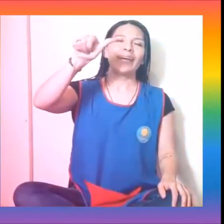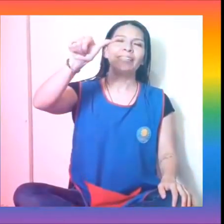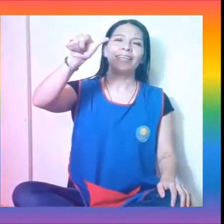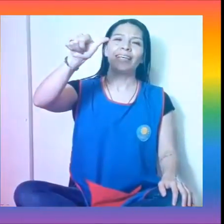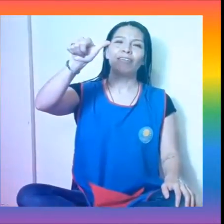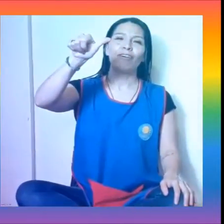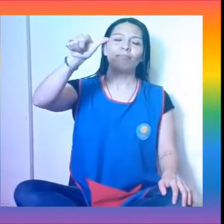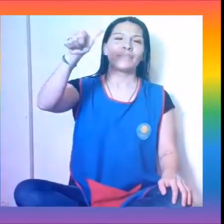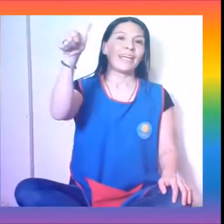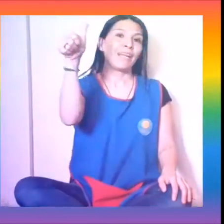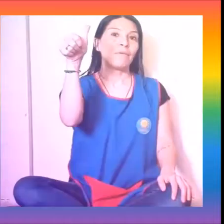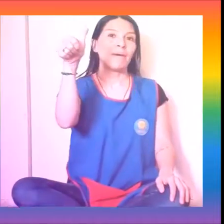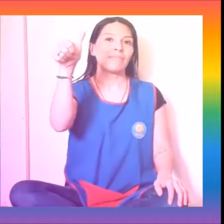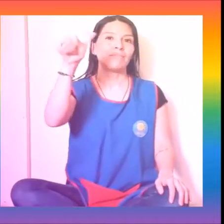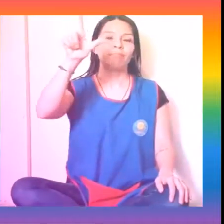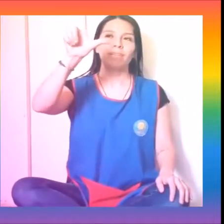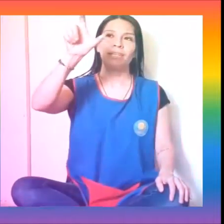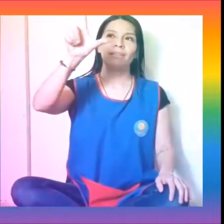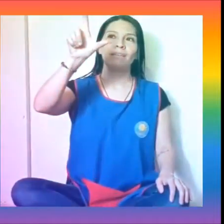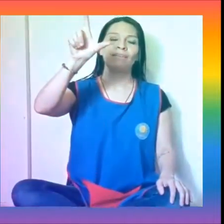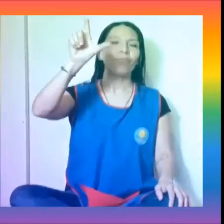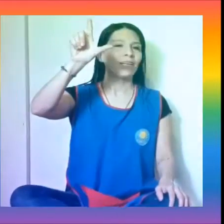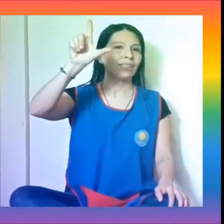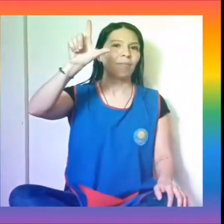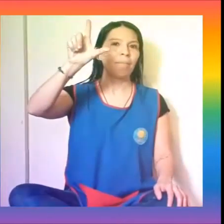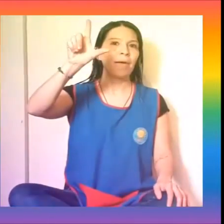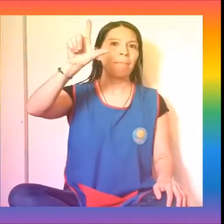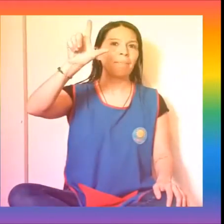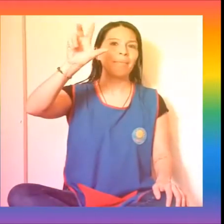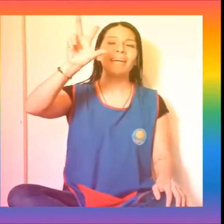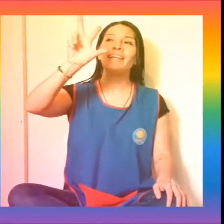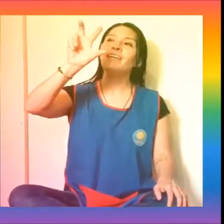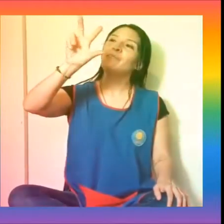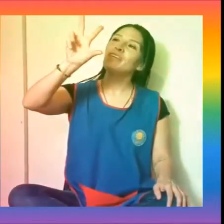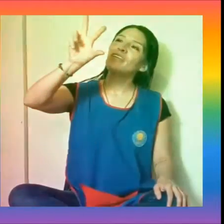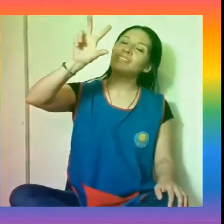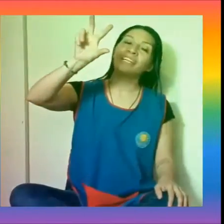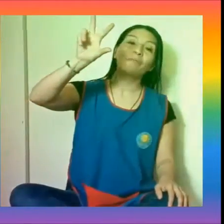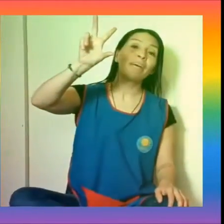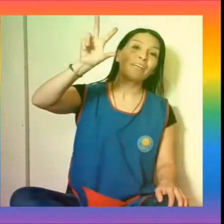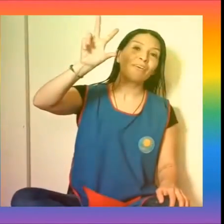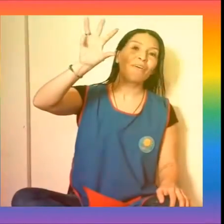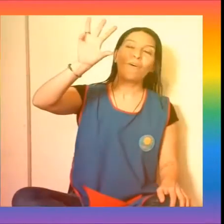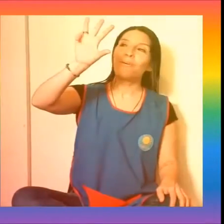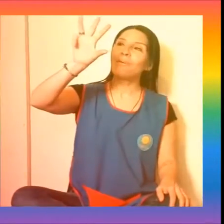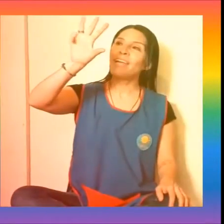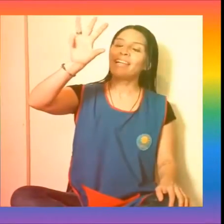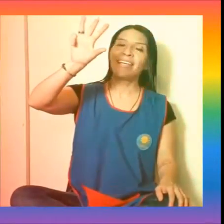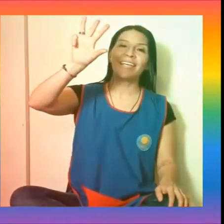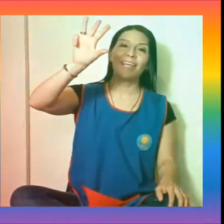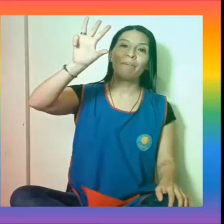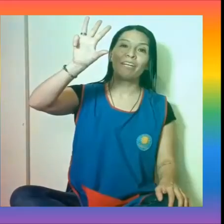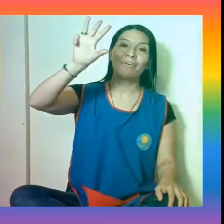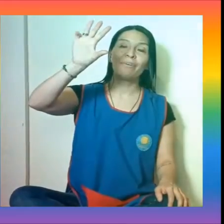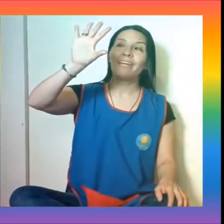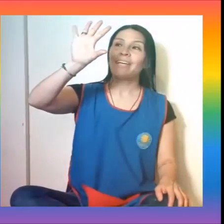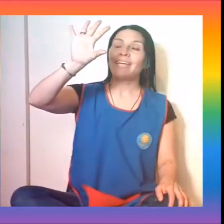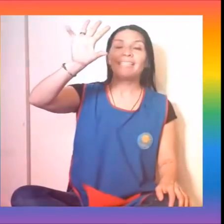este dedo es la mamá, este dedo es el papá, el del medio es el hermano, con la nena de la mano, el